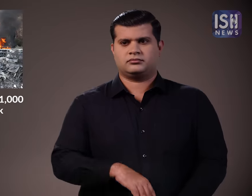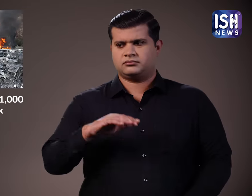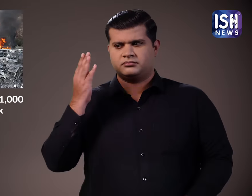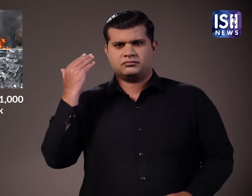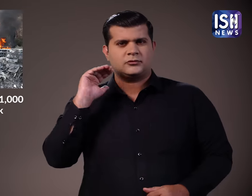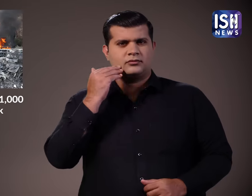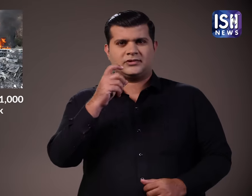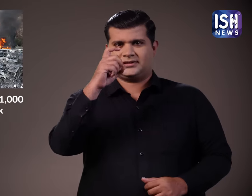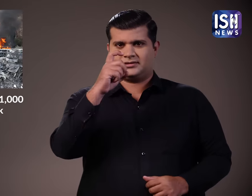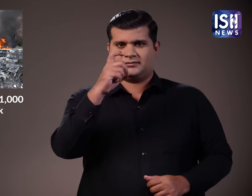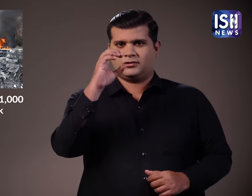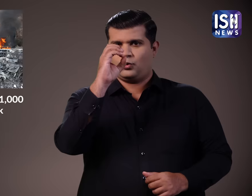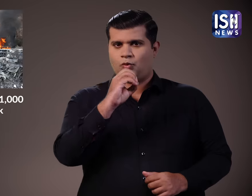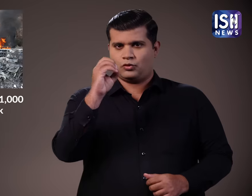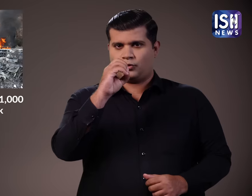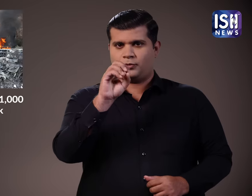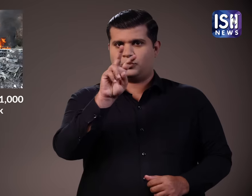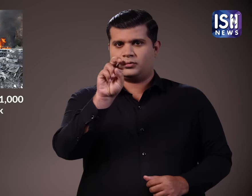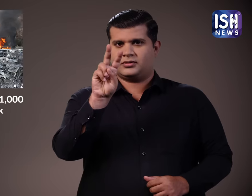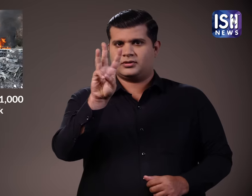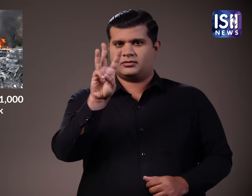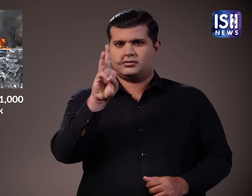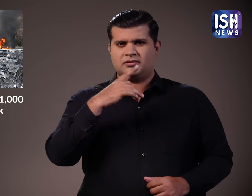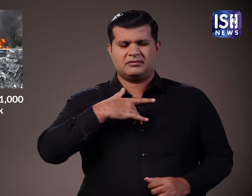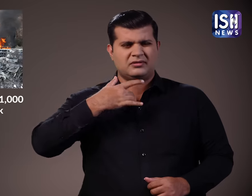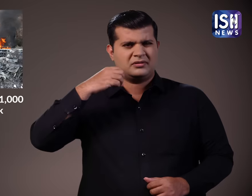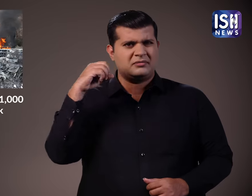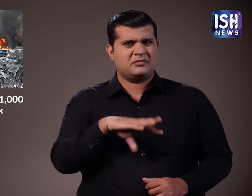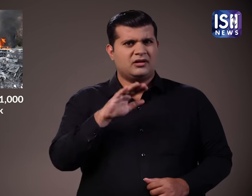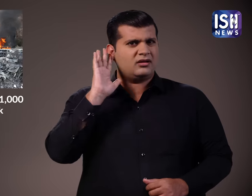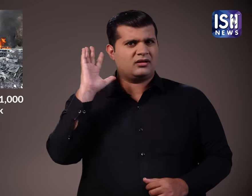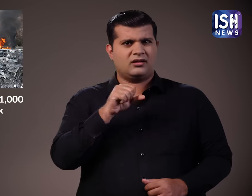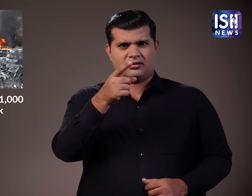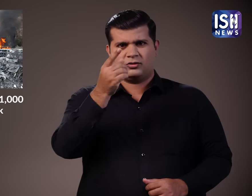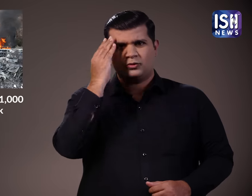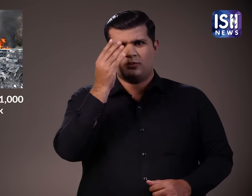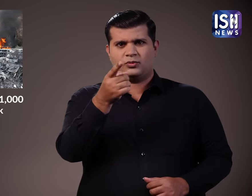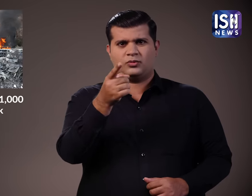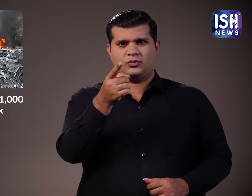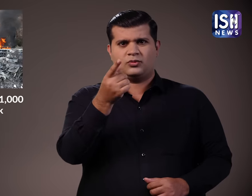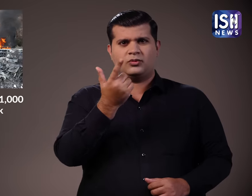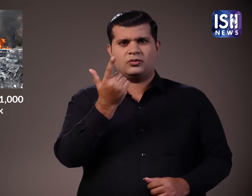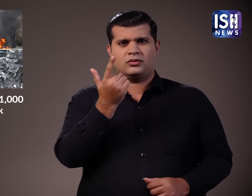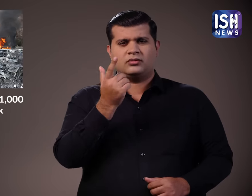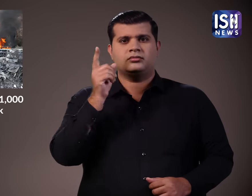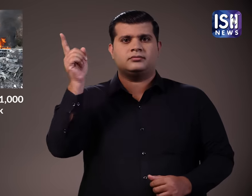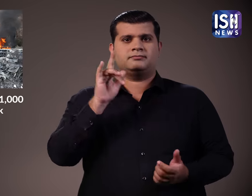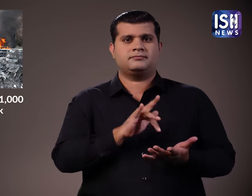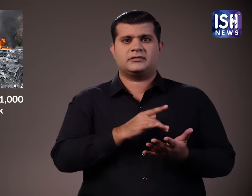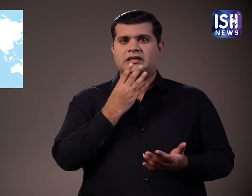7 अक्टूबर 2023 को क्या अपने बुरी खबर सुनी इस्राइल ने